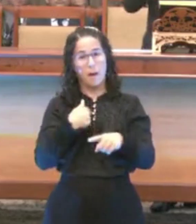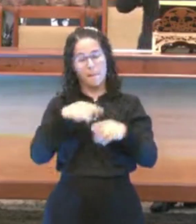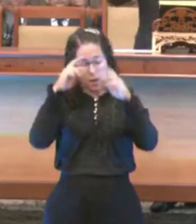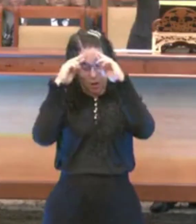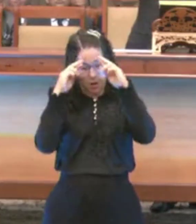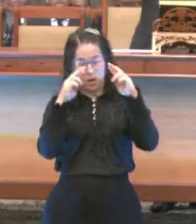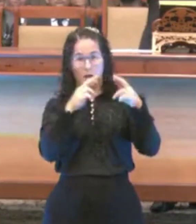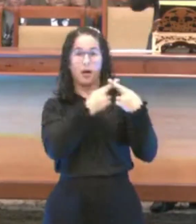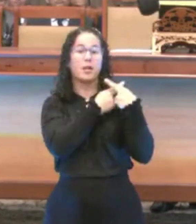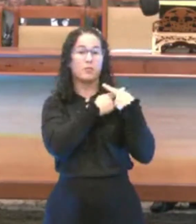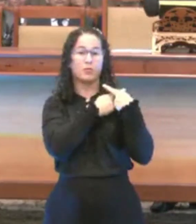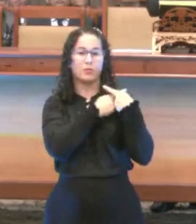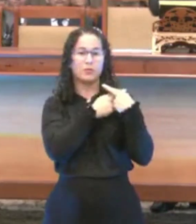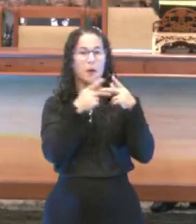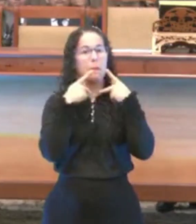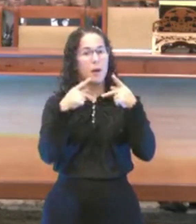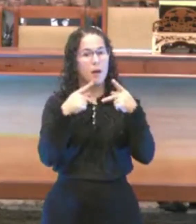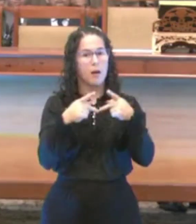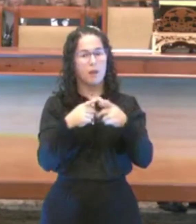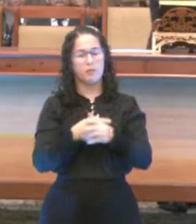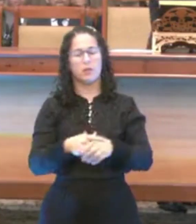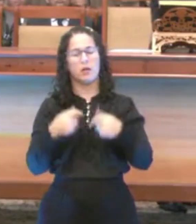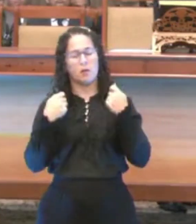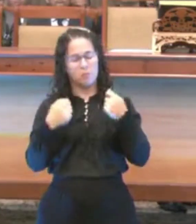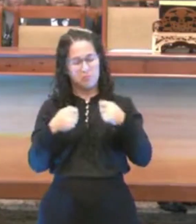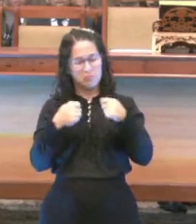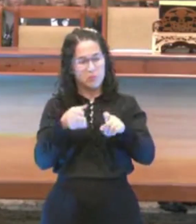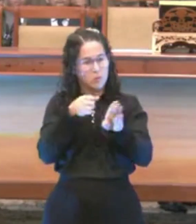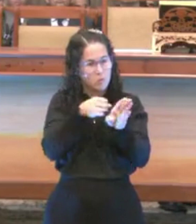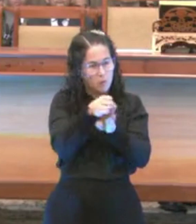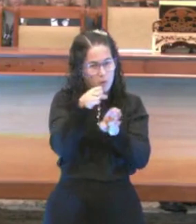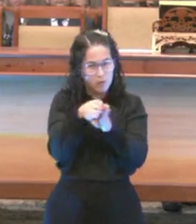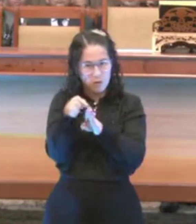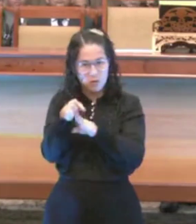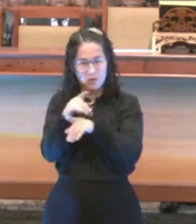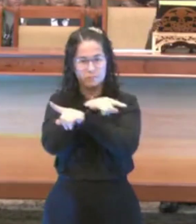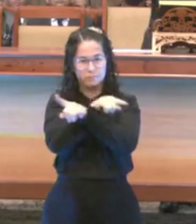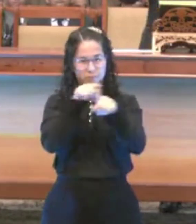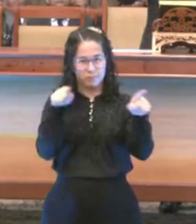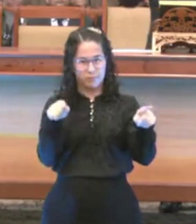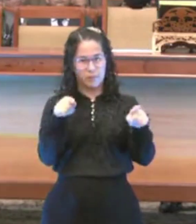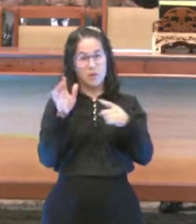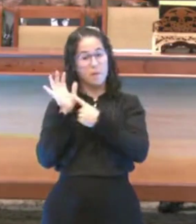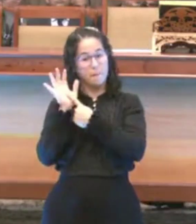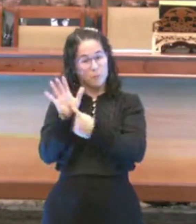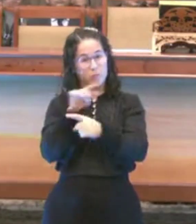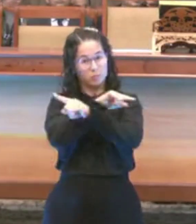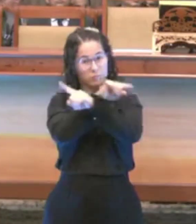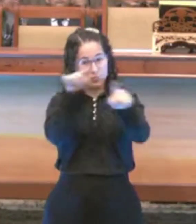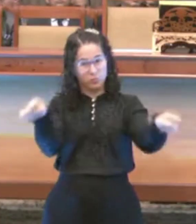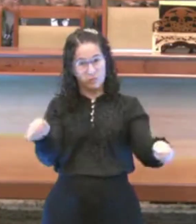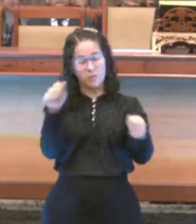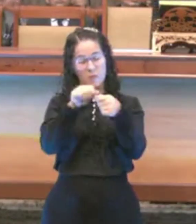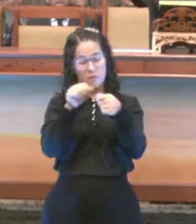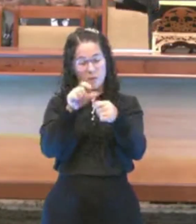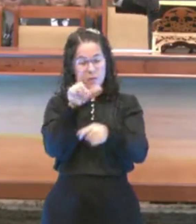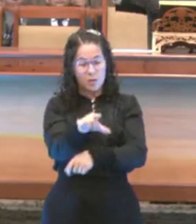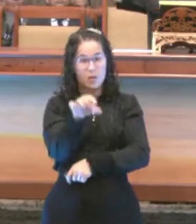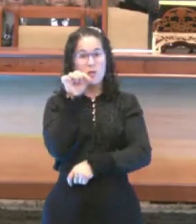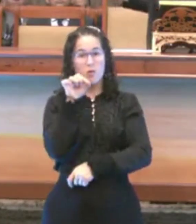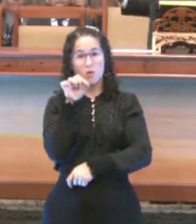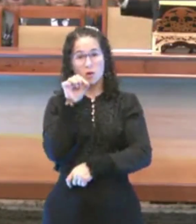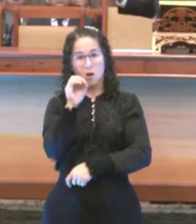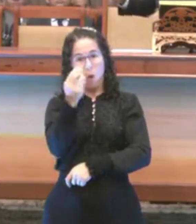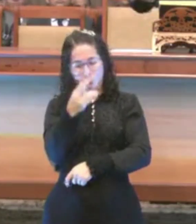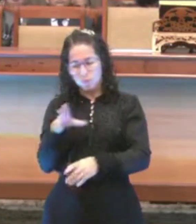pregar e dizer fulano é bandido, fulano é vagabundo. Não. Eu estou mostrando que você faz a escolha nessa linha do partido.